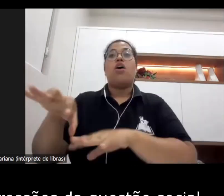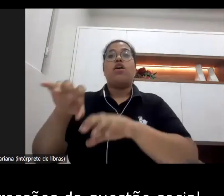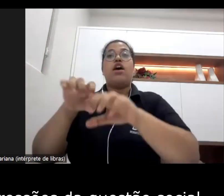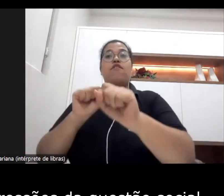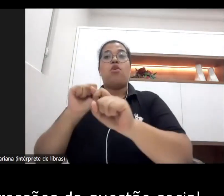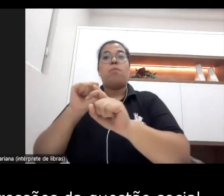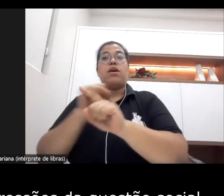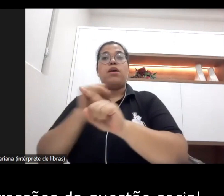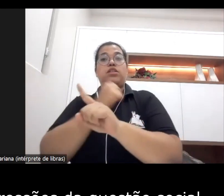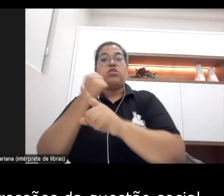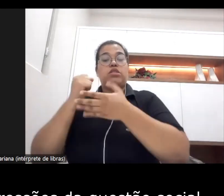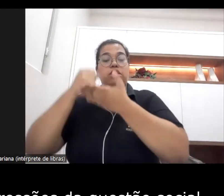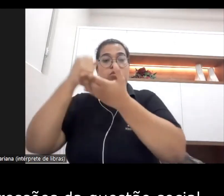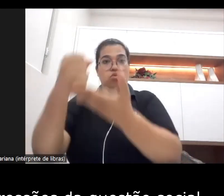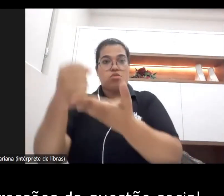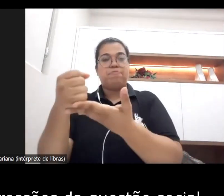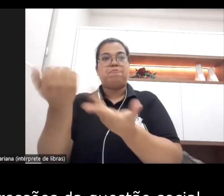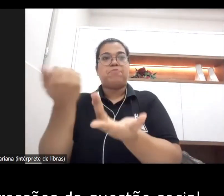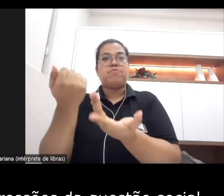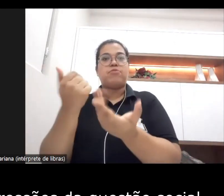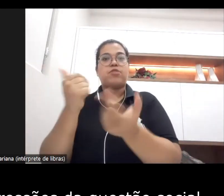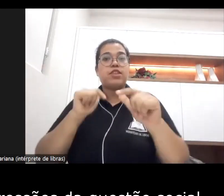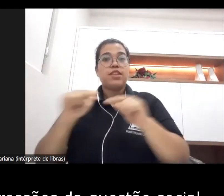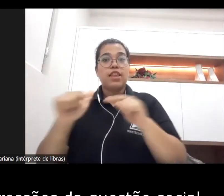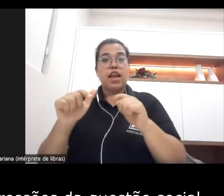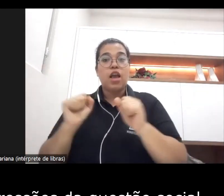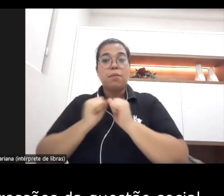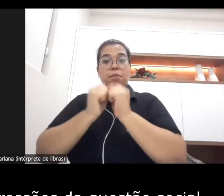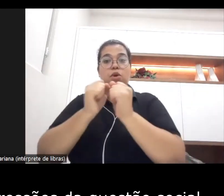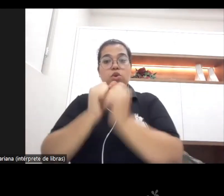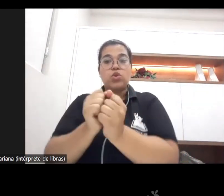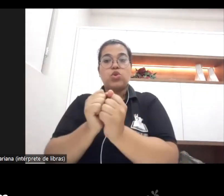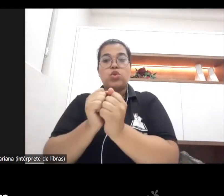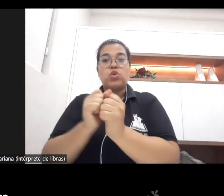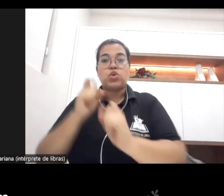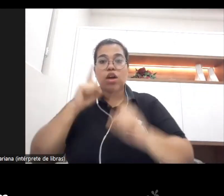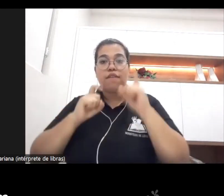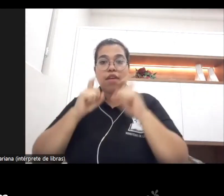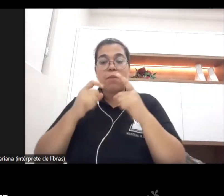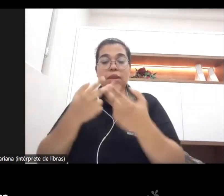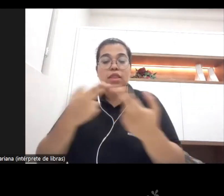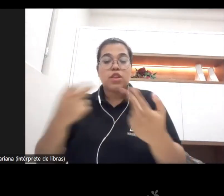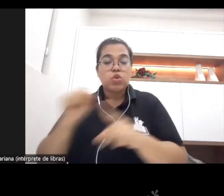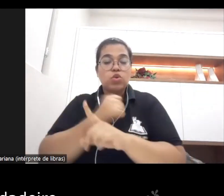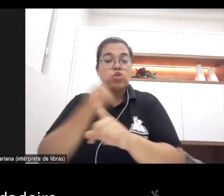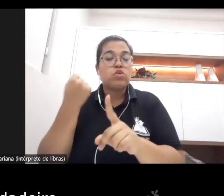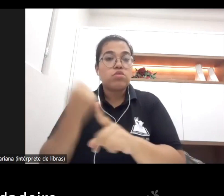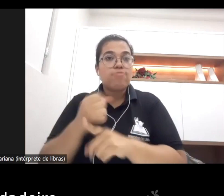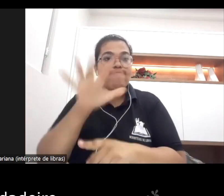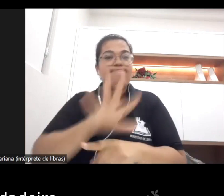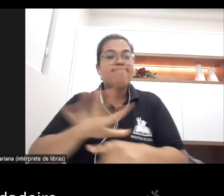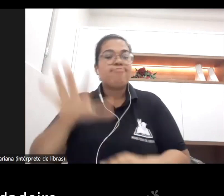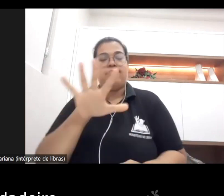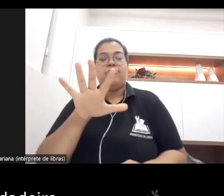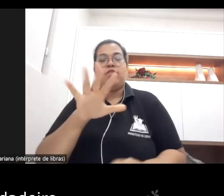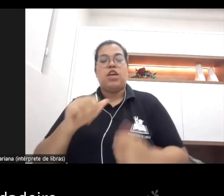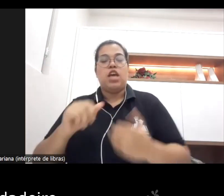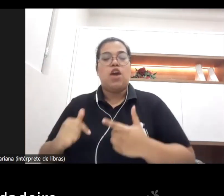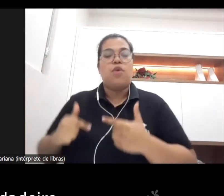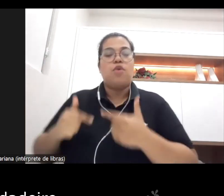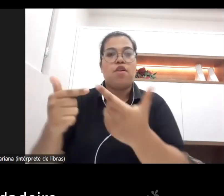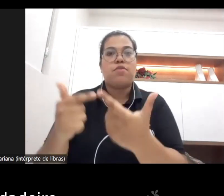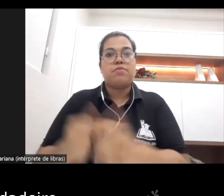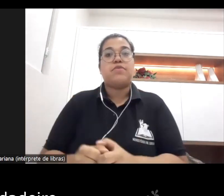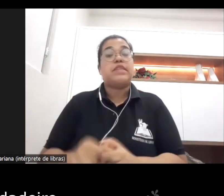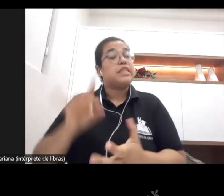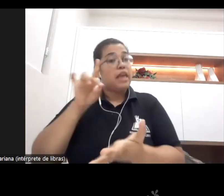que é atuarmos junto as expressões da questão social bem isso é verdadeiro